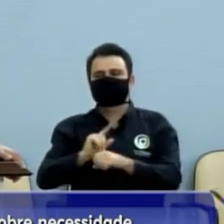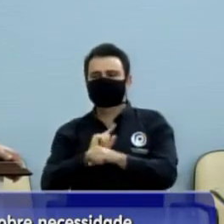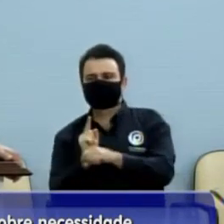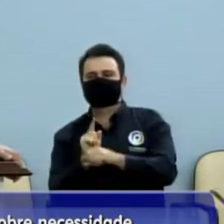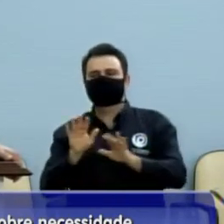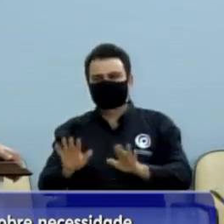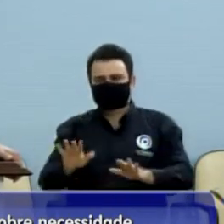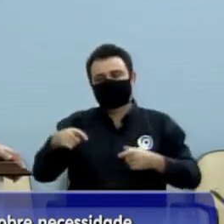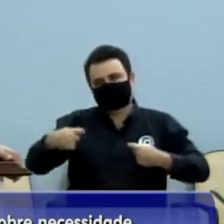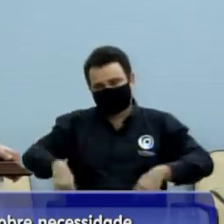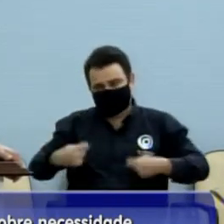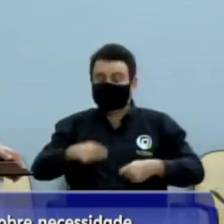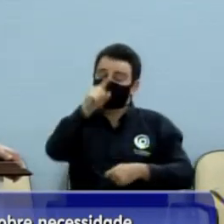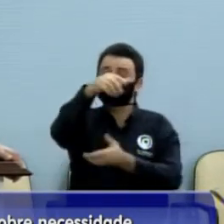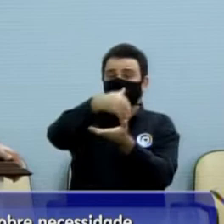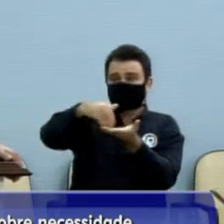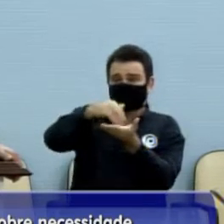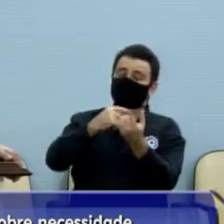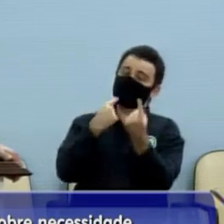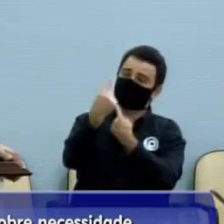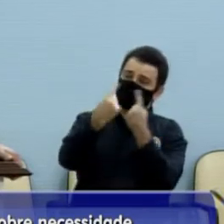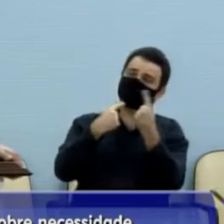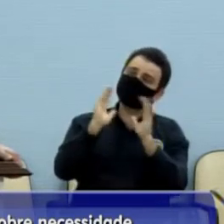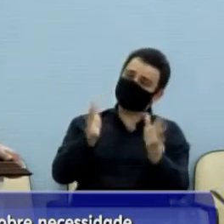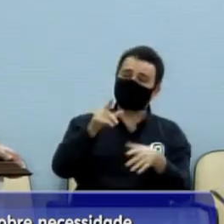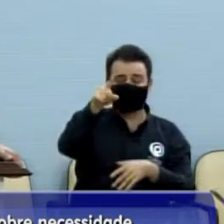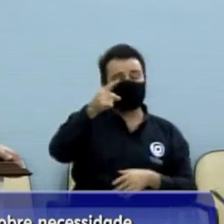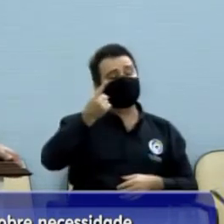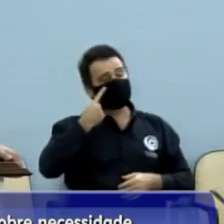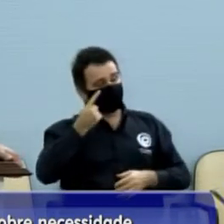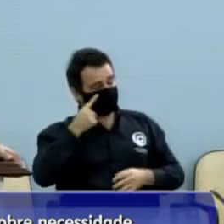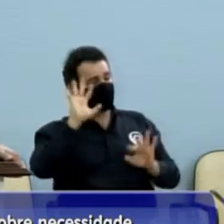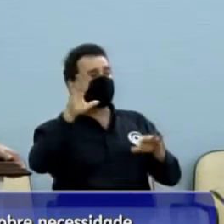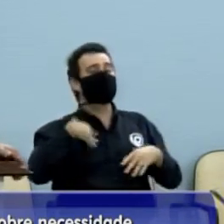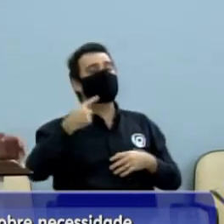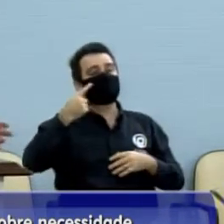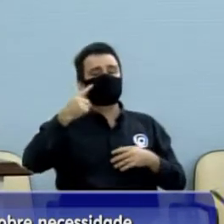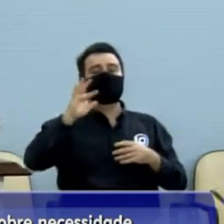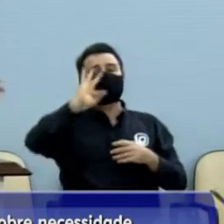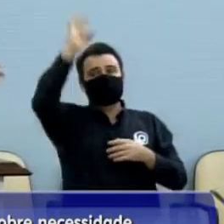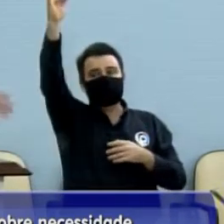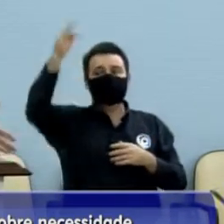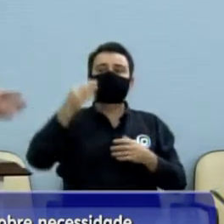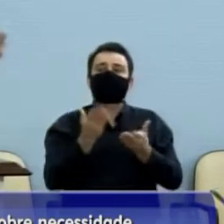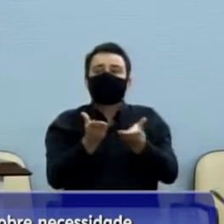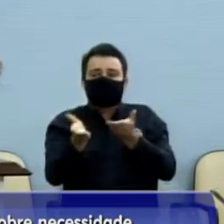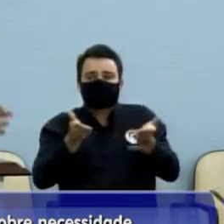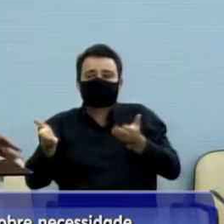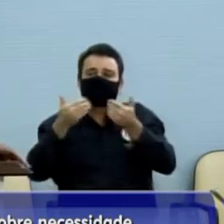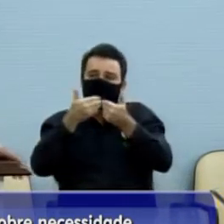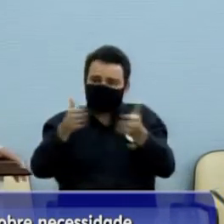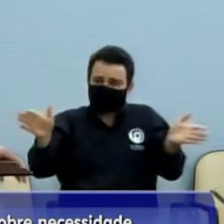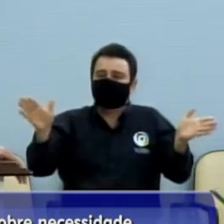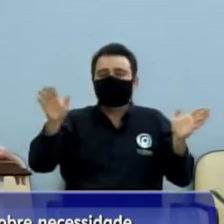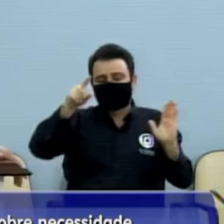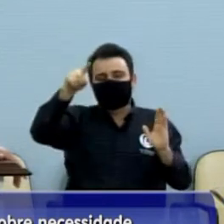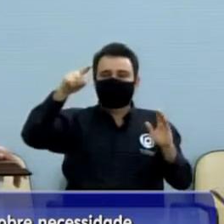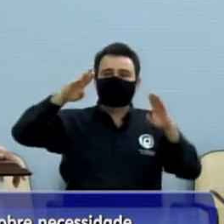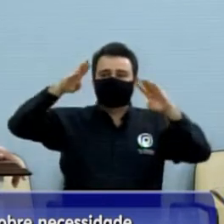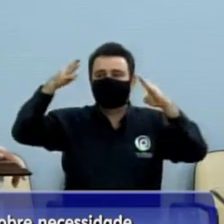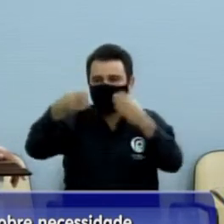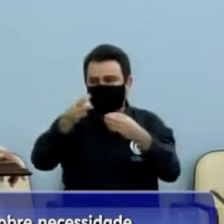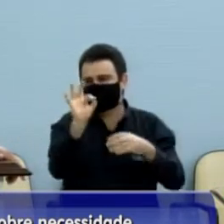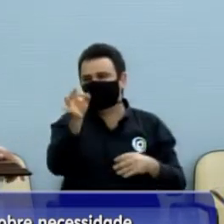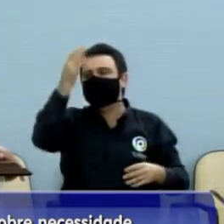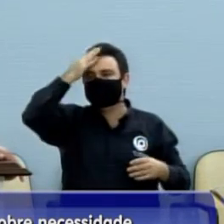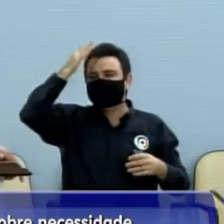o secretário, claro que está vendo a questão da licitação, mas eu acho que deixo mais esse registro para que seja feito